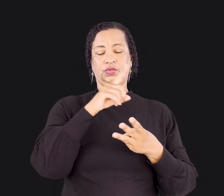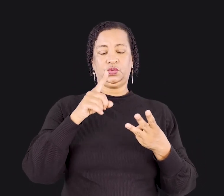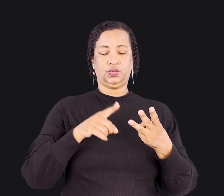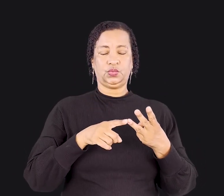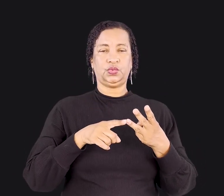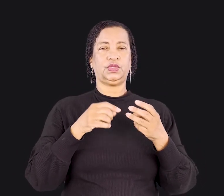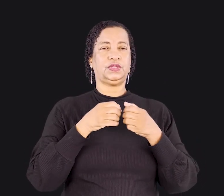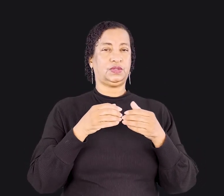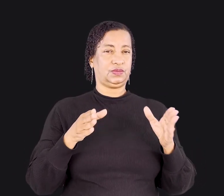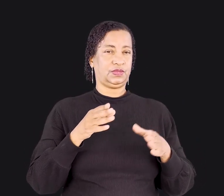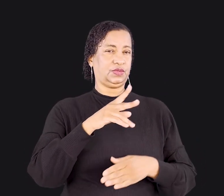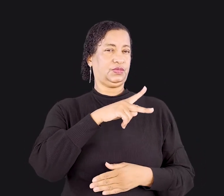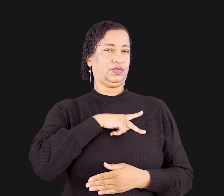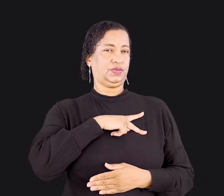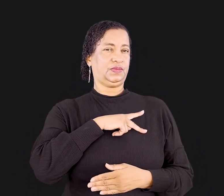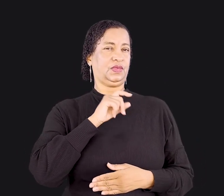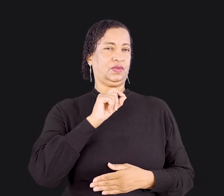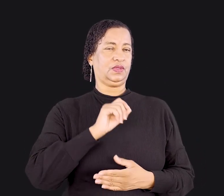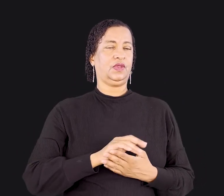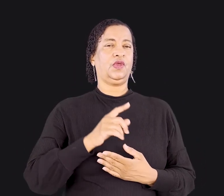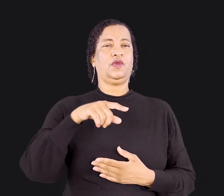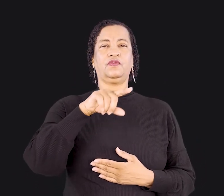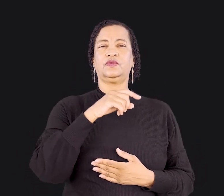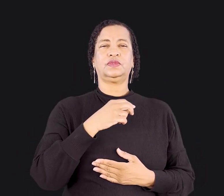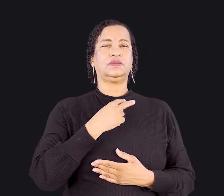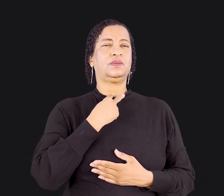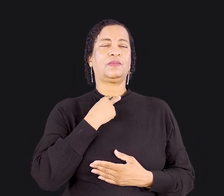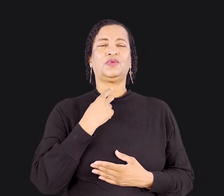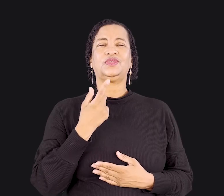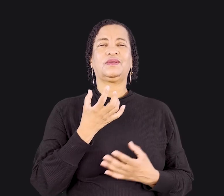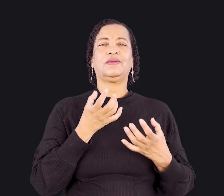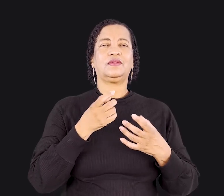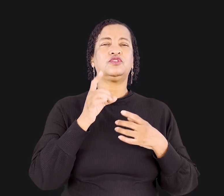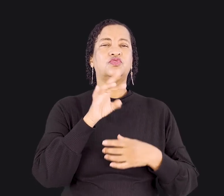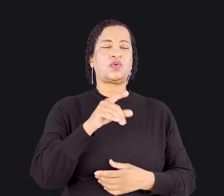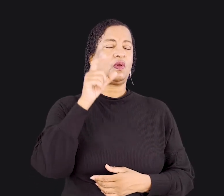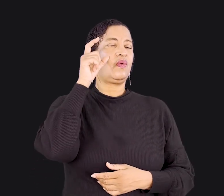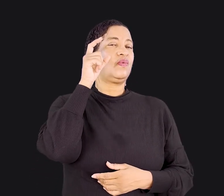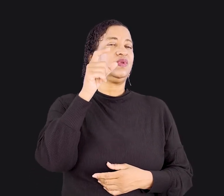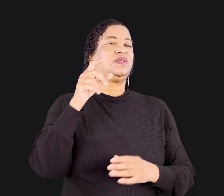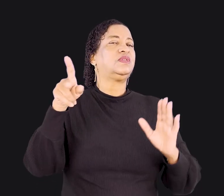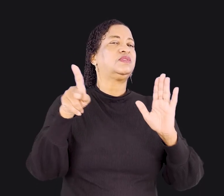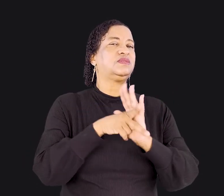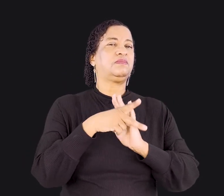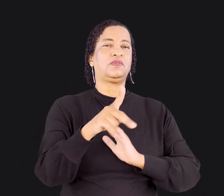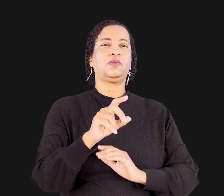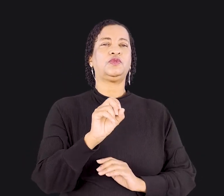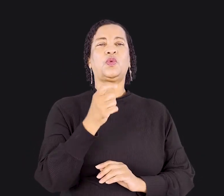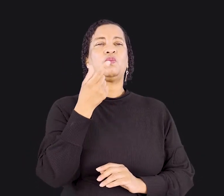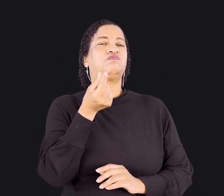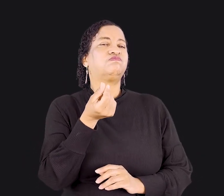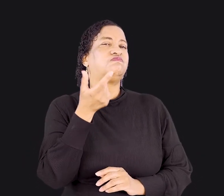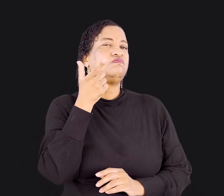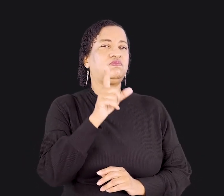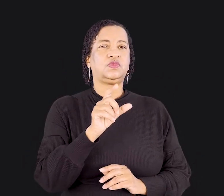terceiro princípio de Paulo é Você não deve buscar o seu próprio interesse ou o seu ganho. Estes três